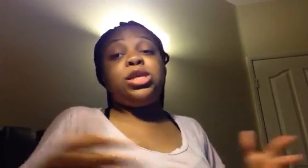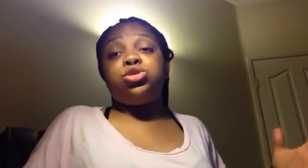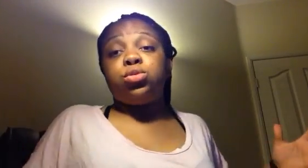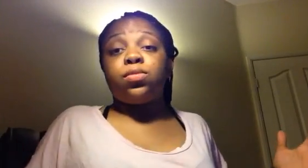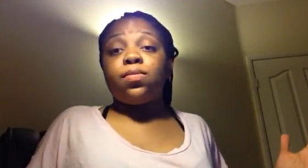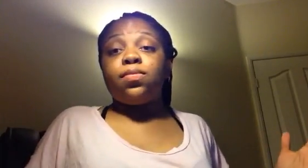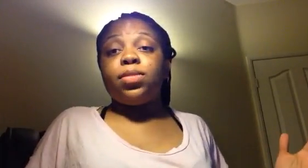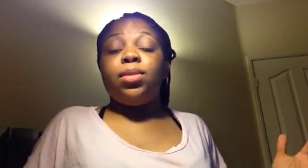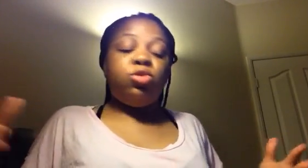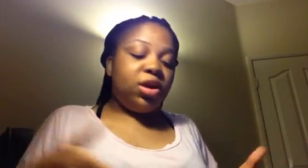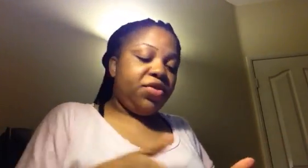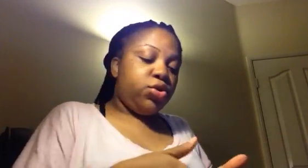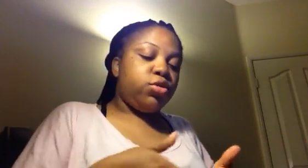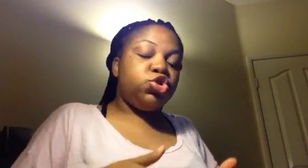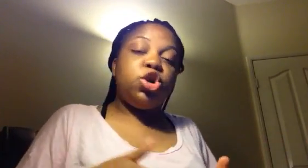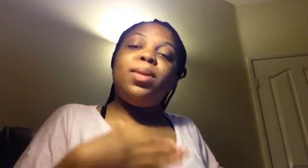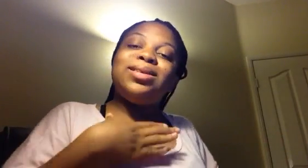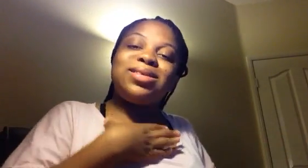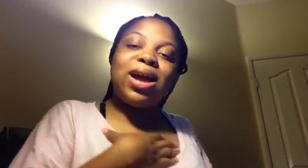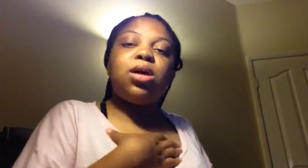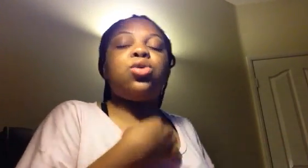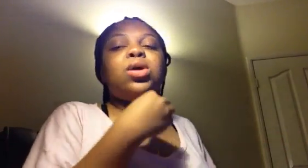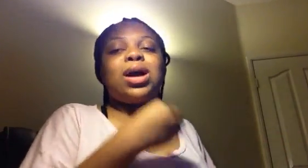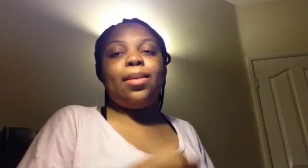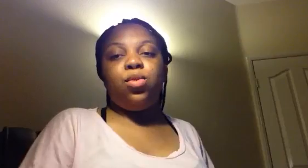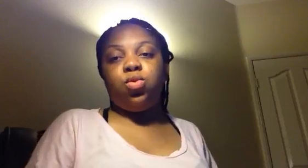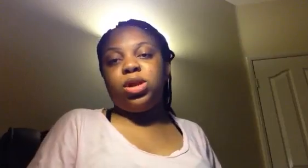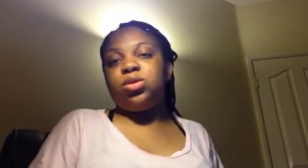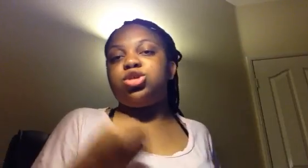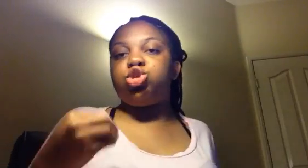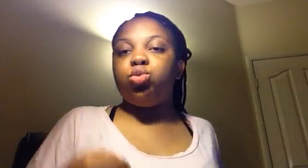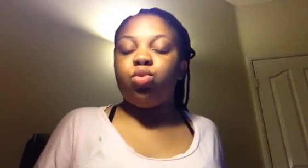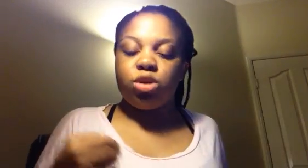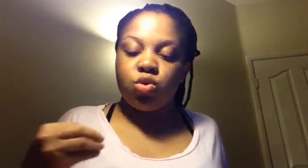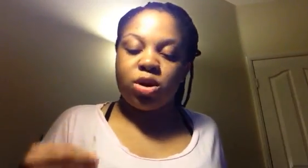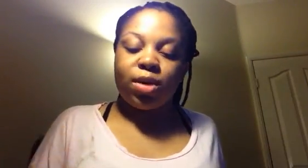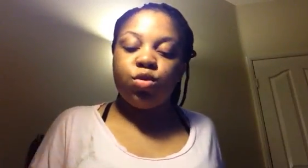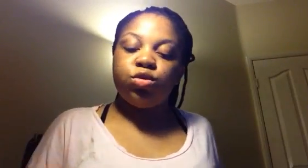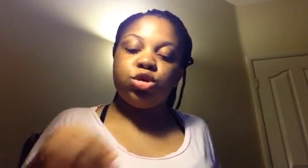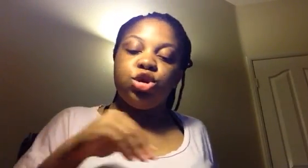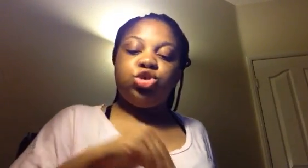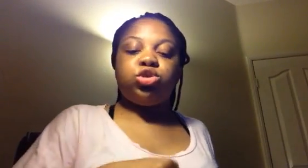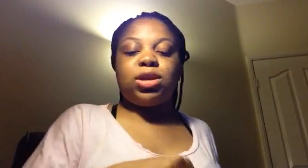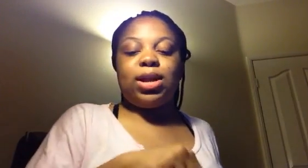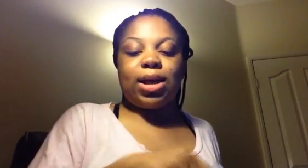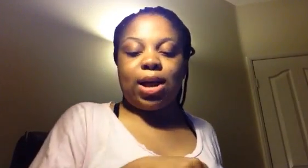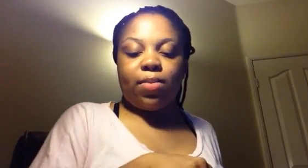déçus. Mais on a fait notre job en tant que Camerounais. On a supporté le Cameroun jusqu'à la gare.